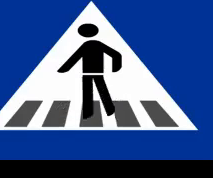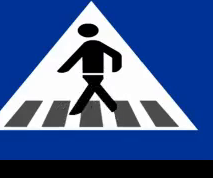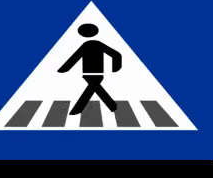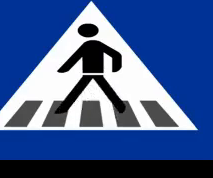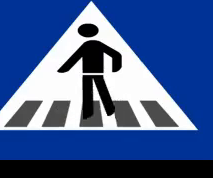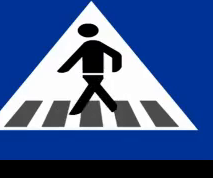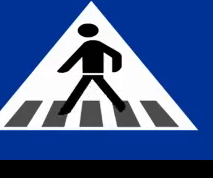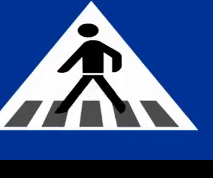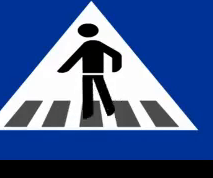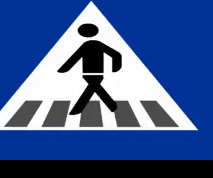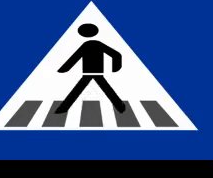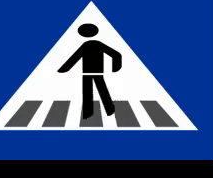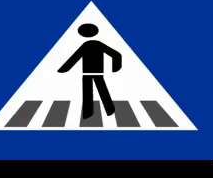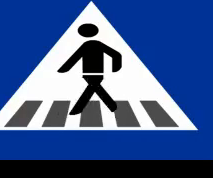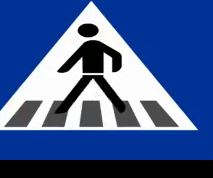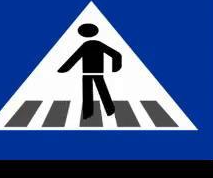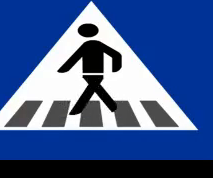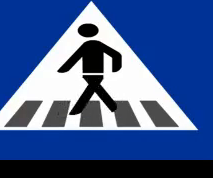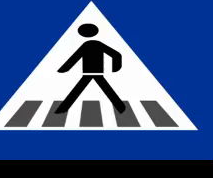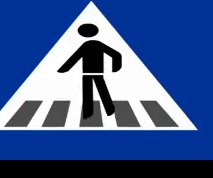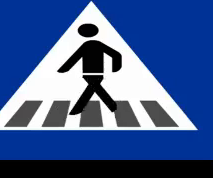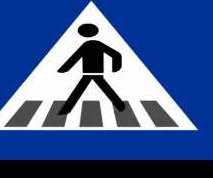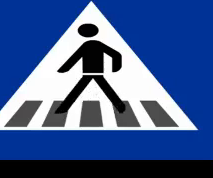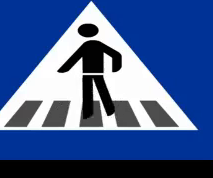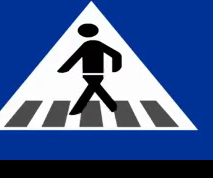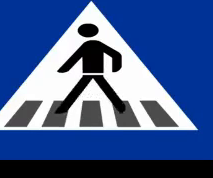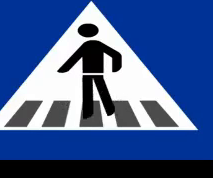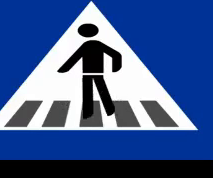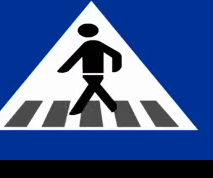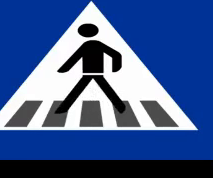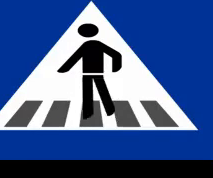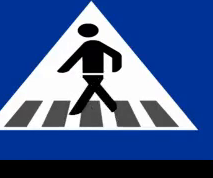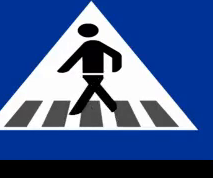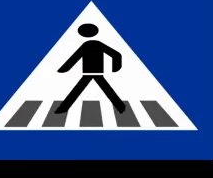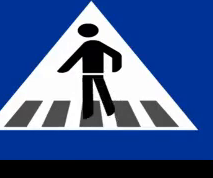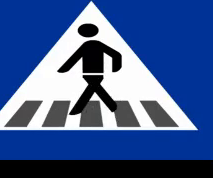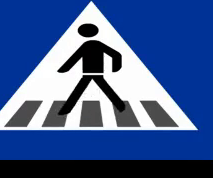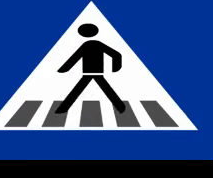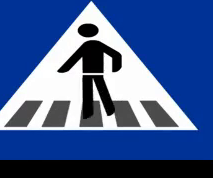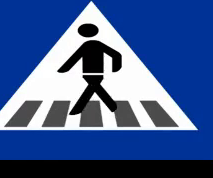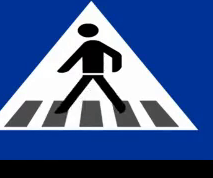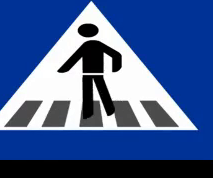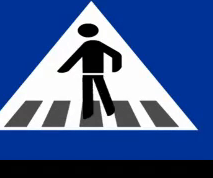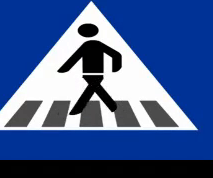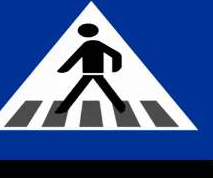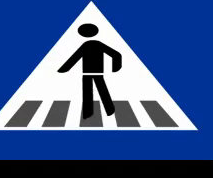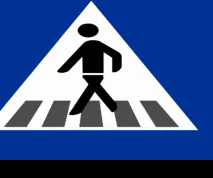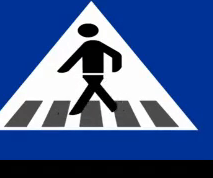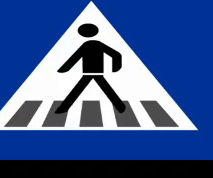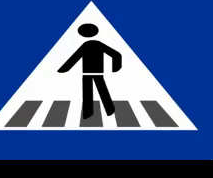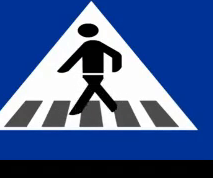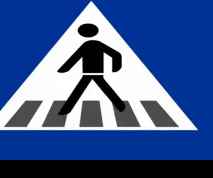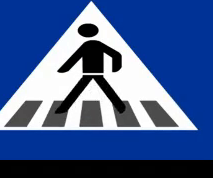Camina por la vereda, si en la esquina ves una cebra. Es el paso peatonal,